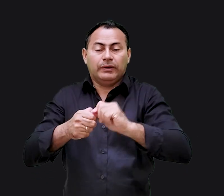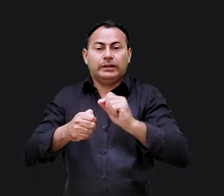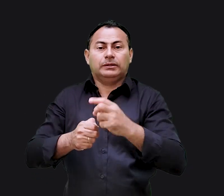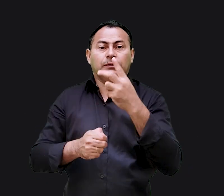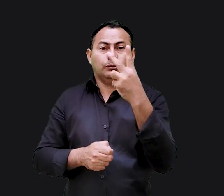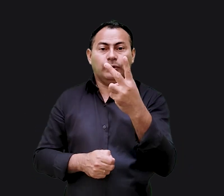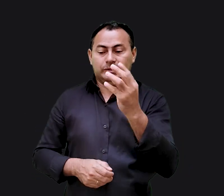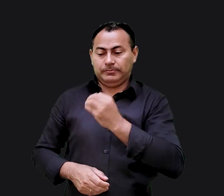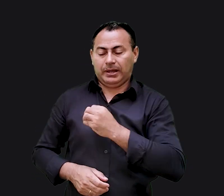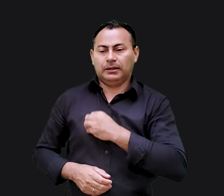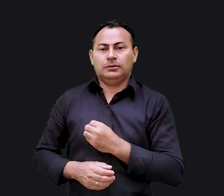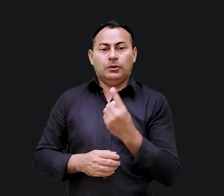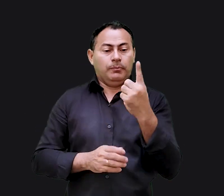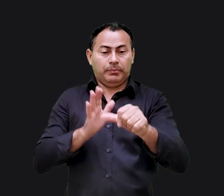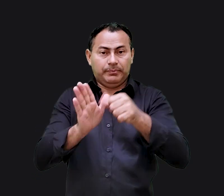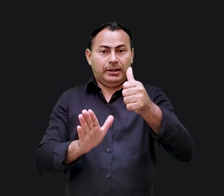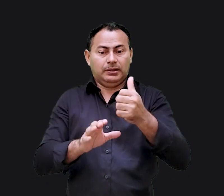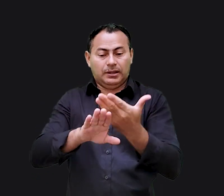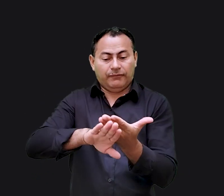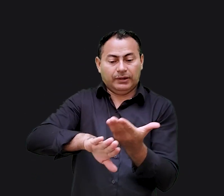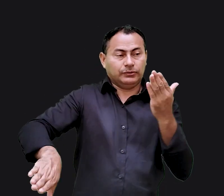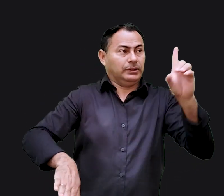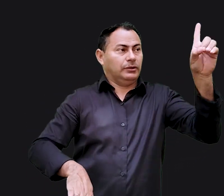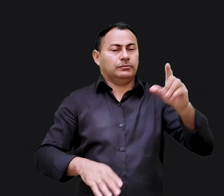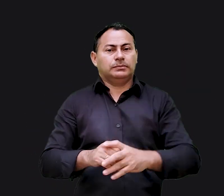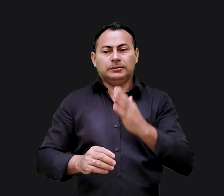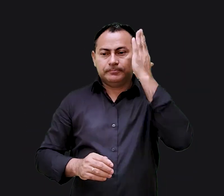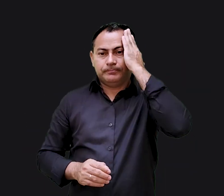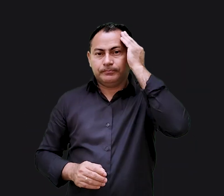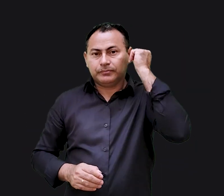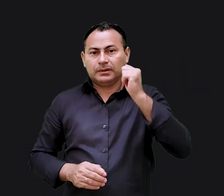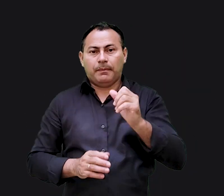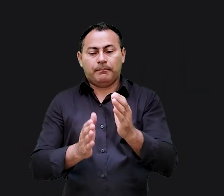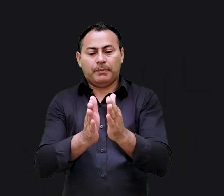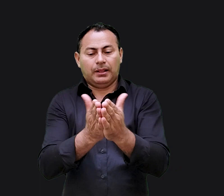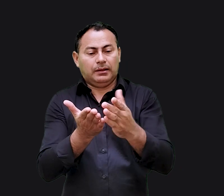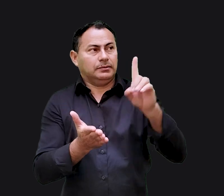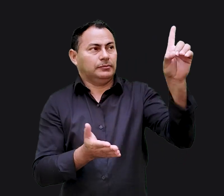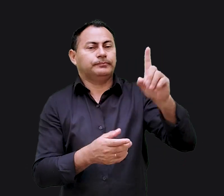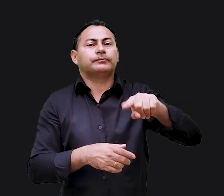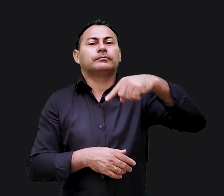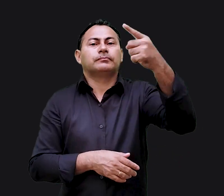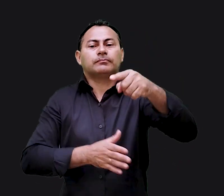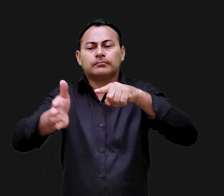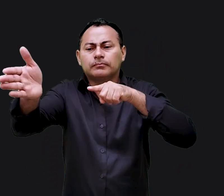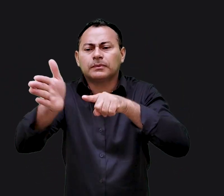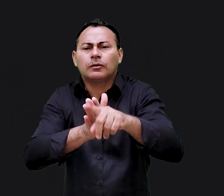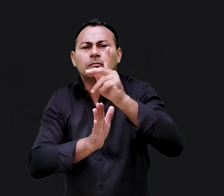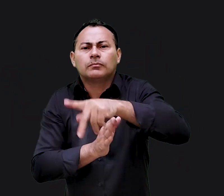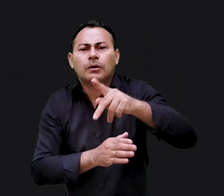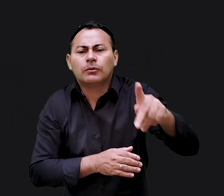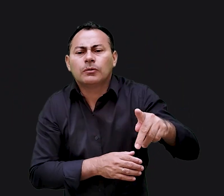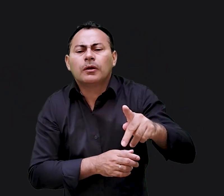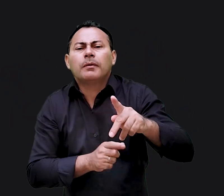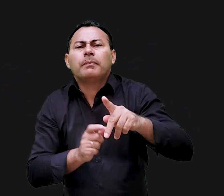pecados afastou-se de Deus e da sabedoria que vem da palavra de Deus depois ele pergunta ao povo